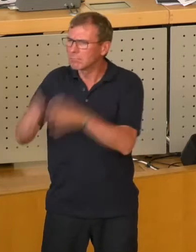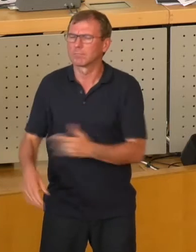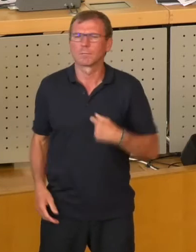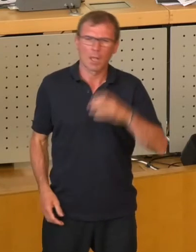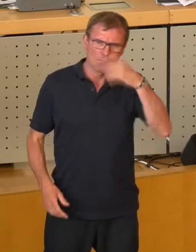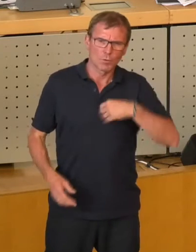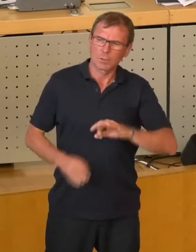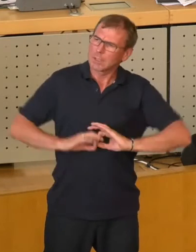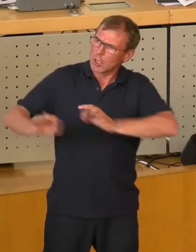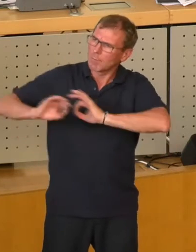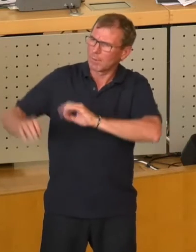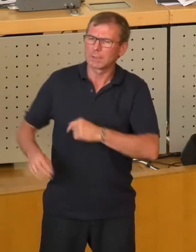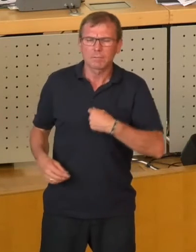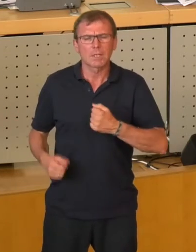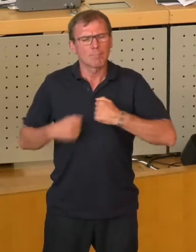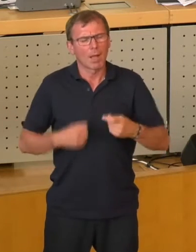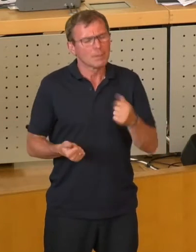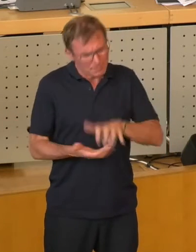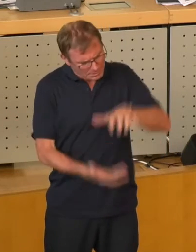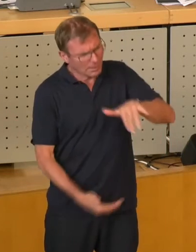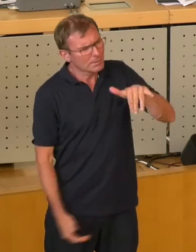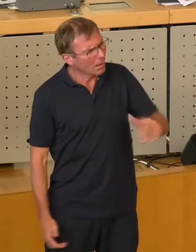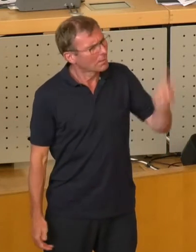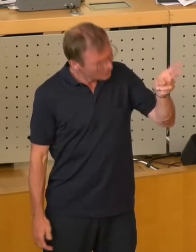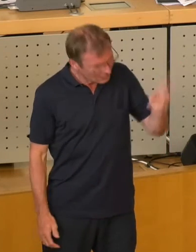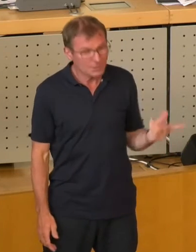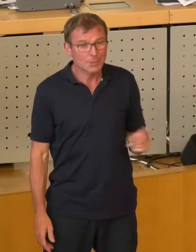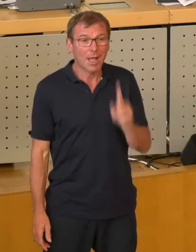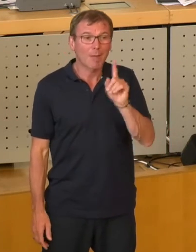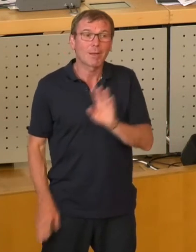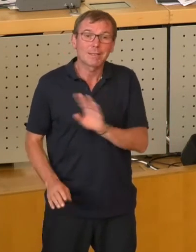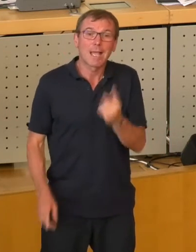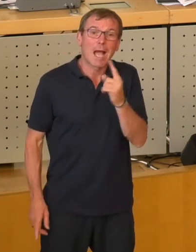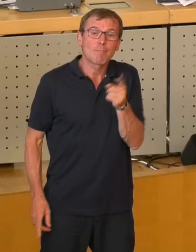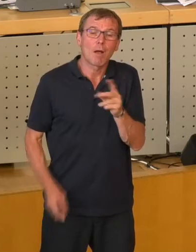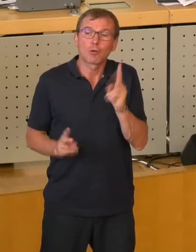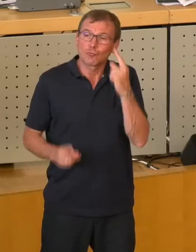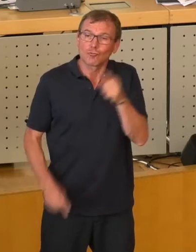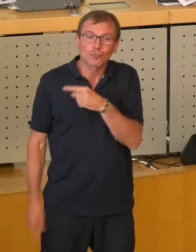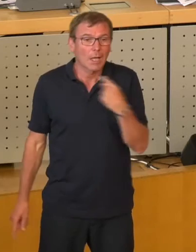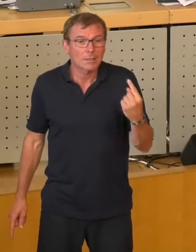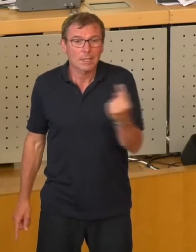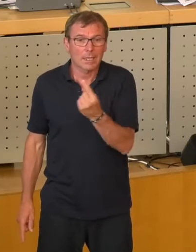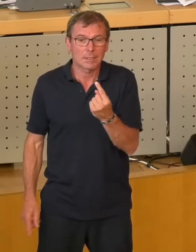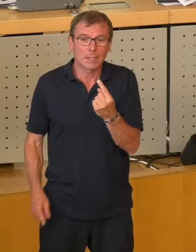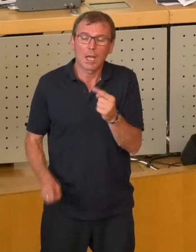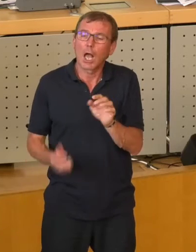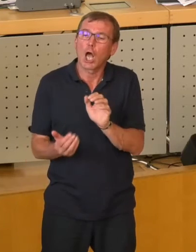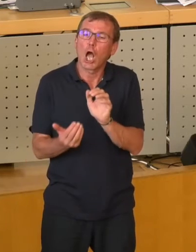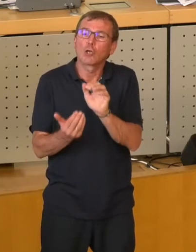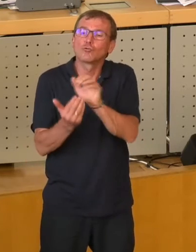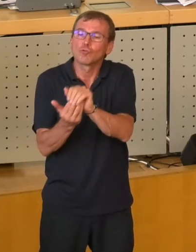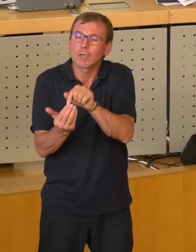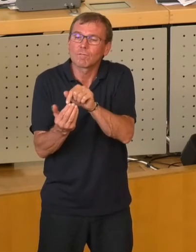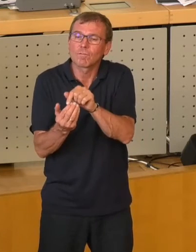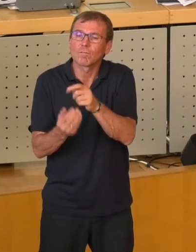nach München geschickt haben, wie wir jetzt bei uns behalten, alles richtig. Aber nicht einmal alle Stadträte haben Zugriff auf diese